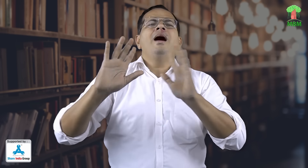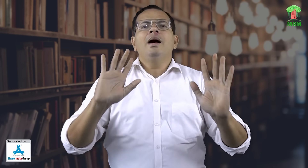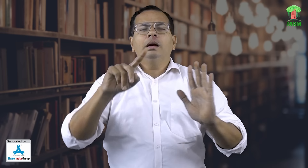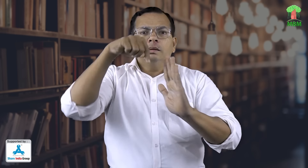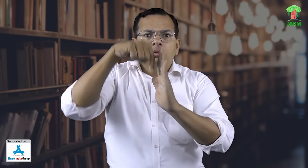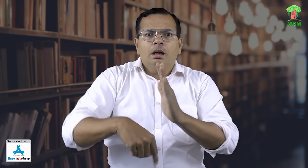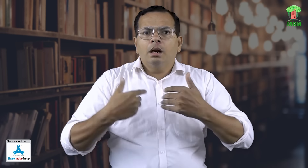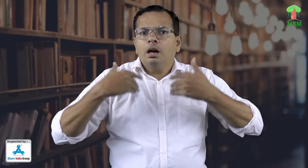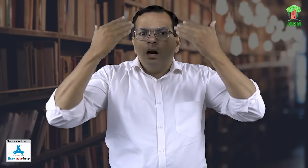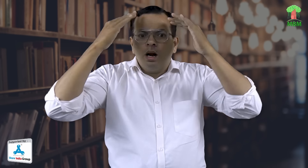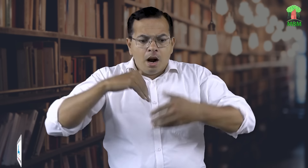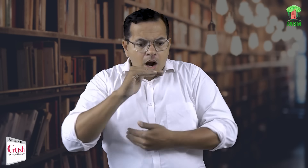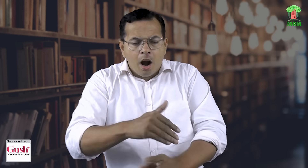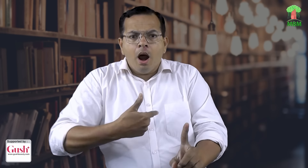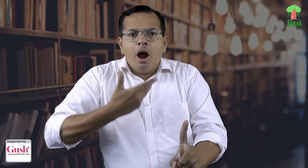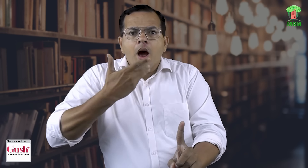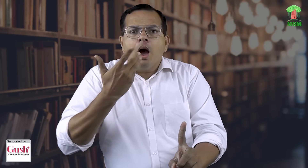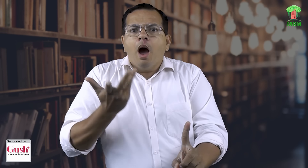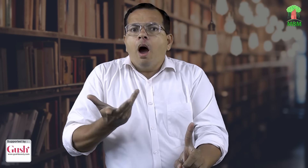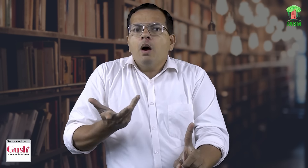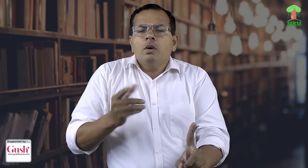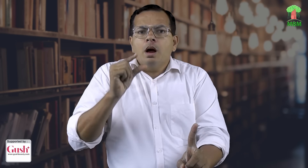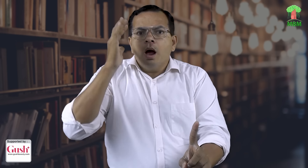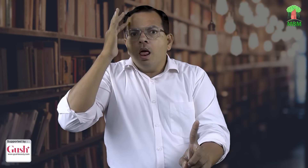बेसिक तो आता है परन्तु पूरी तरह से उसको शिक्षण नहीं दे पाते हैं